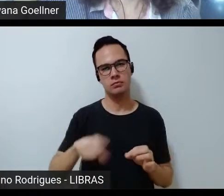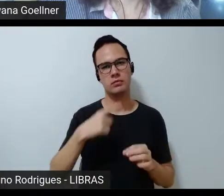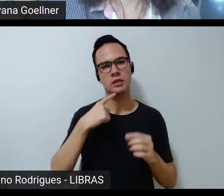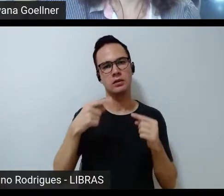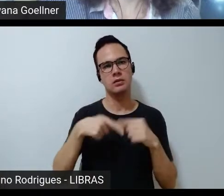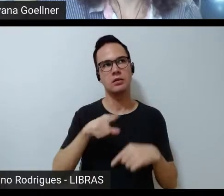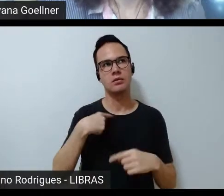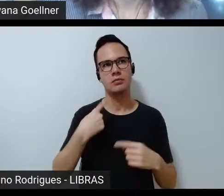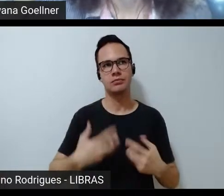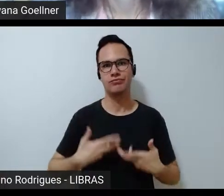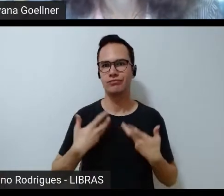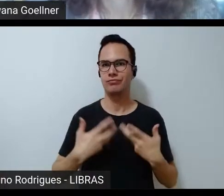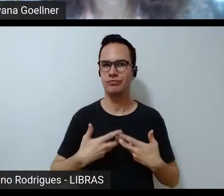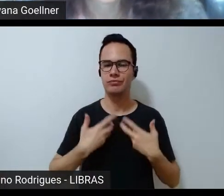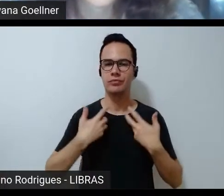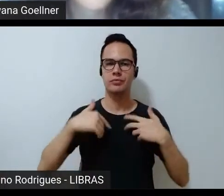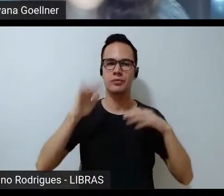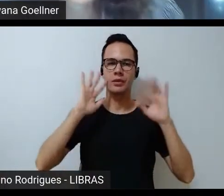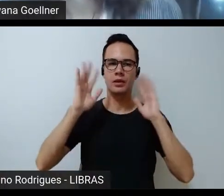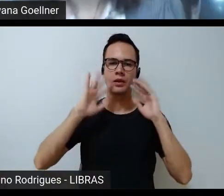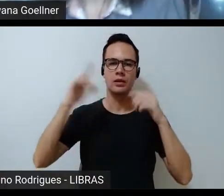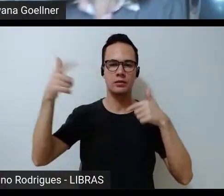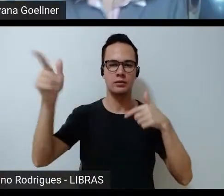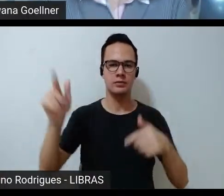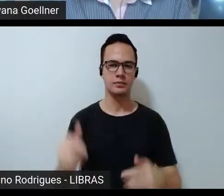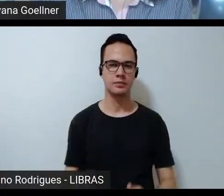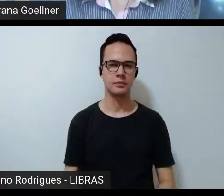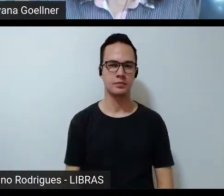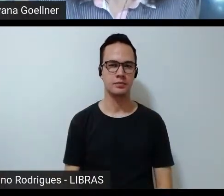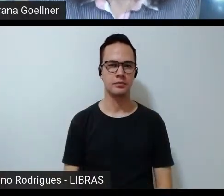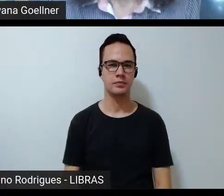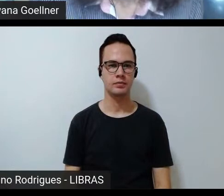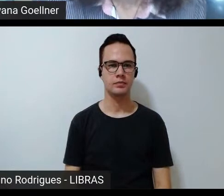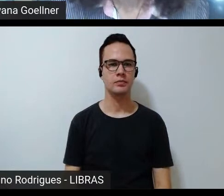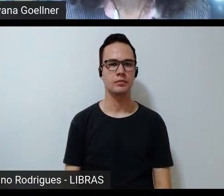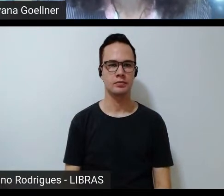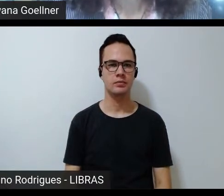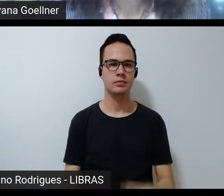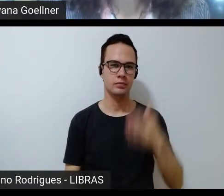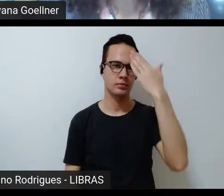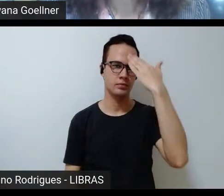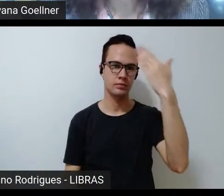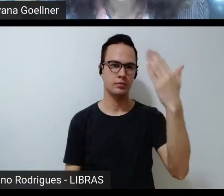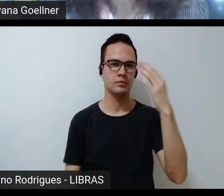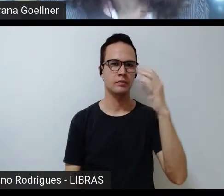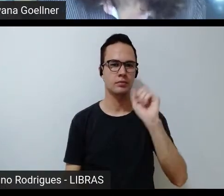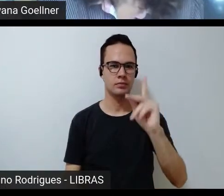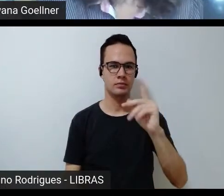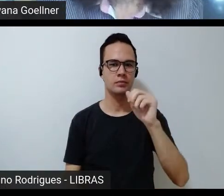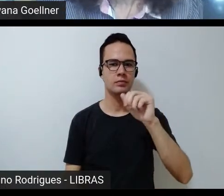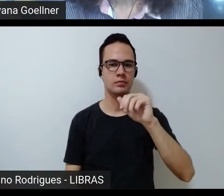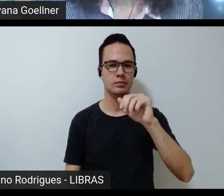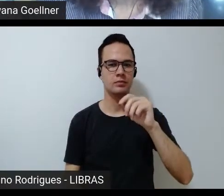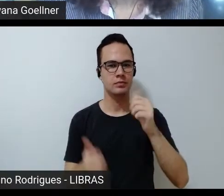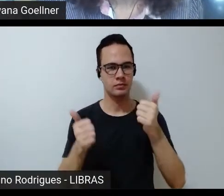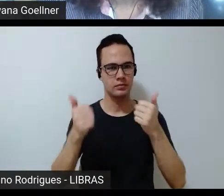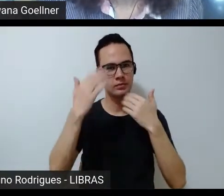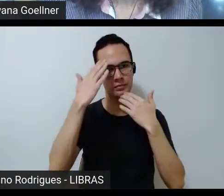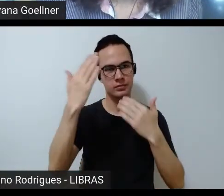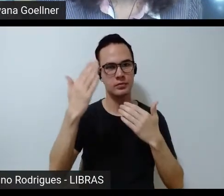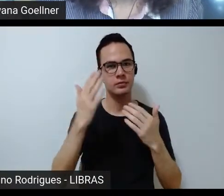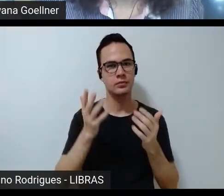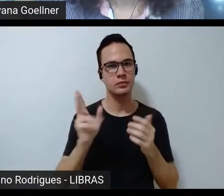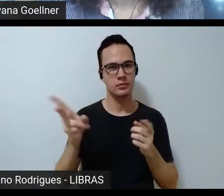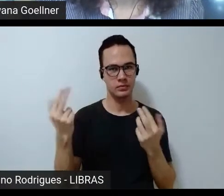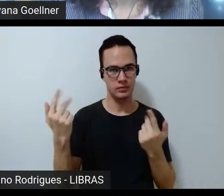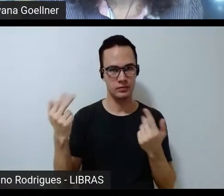fôlego para pensar outras possibilidades. Obrigada. Ok, Eni. Obrigada. Na esteira do